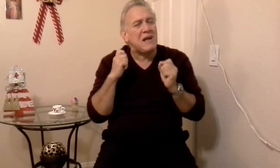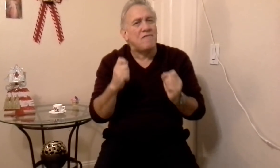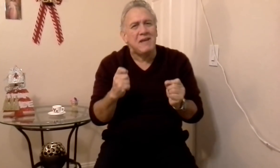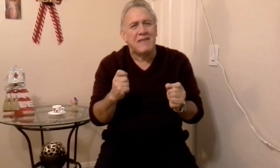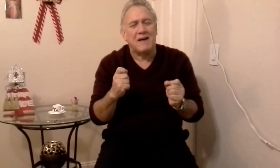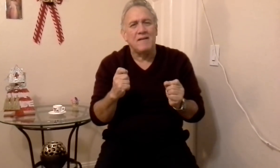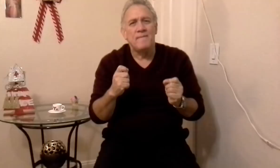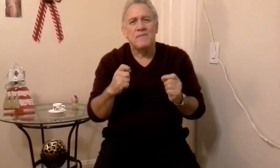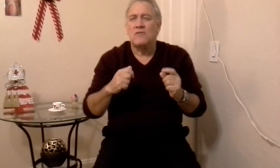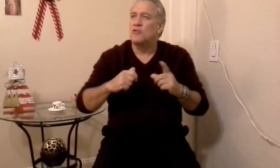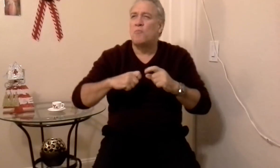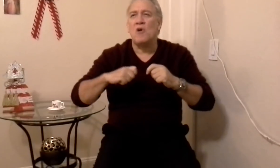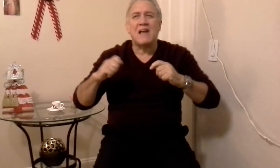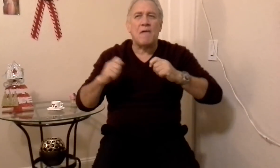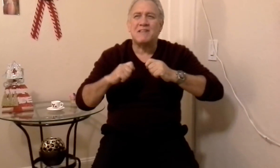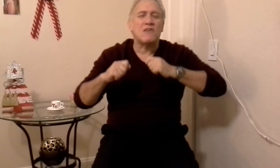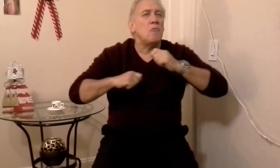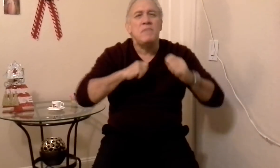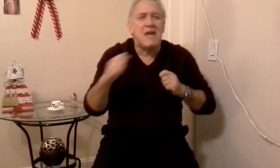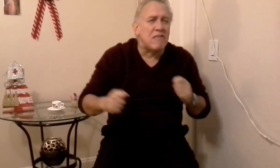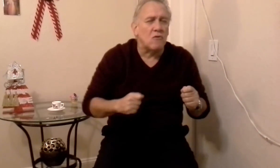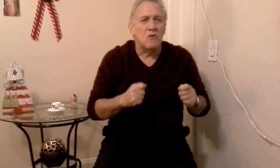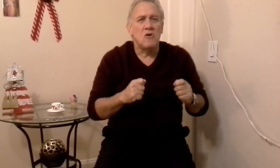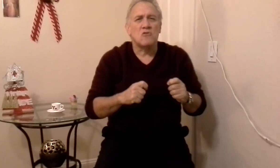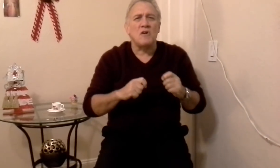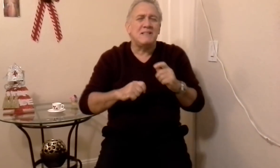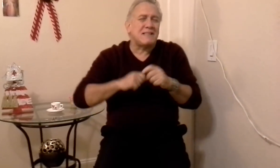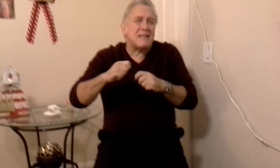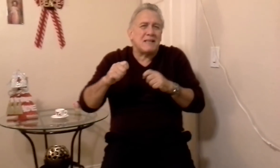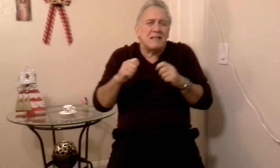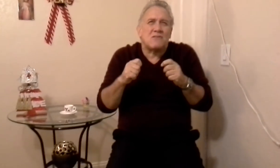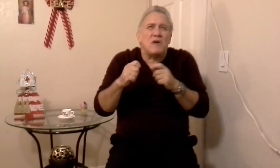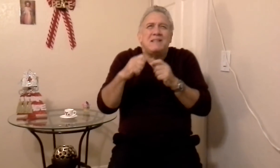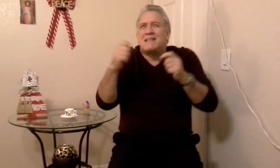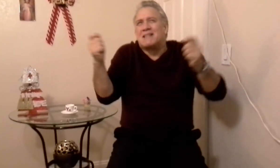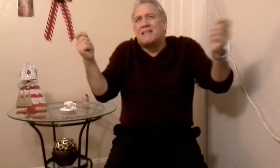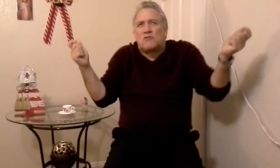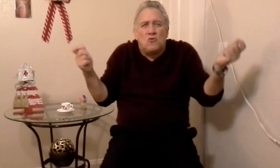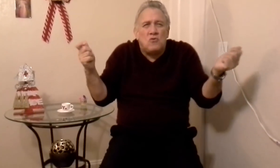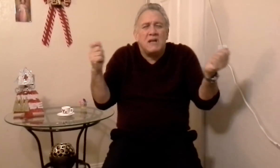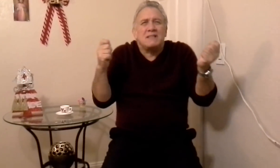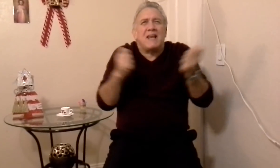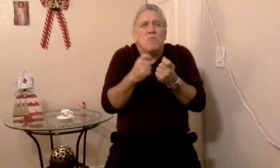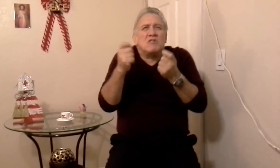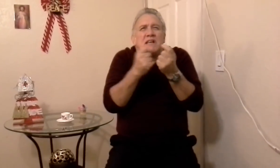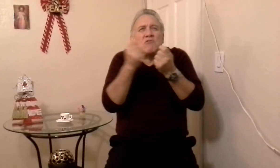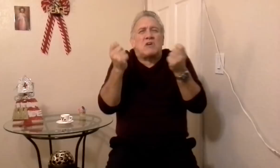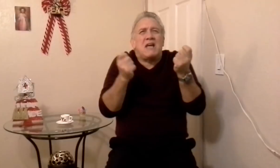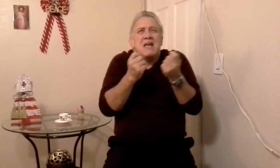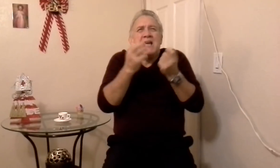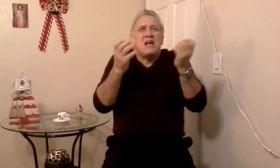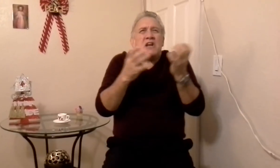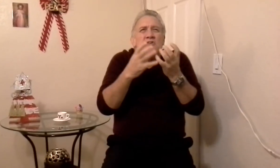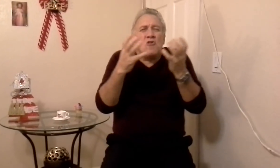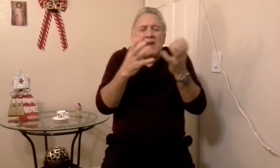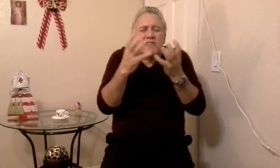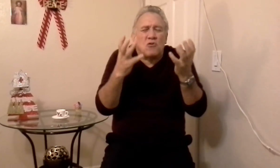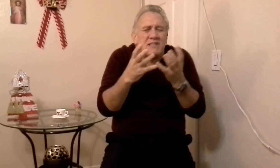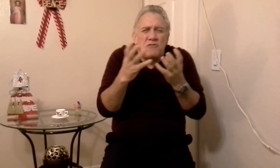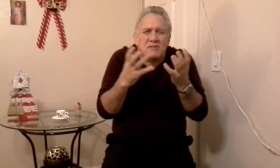en la vida nos pone a veces con miedo, con incercetú, tenemos eso que, no, las cosas no